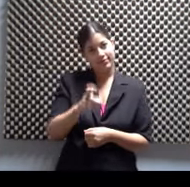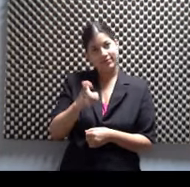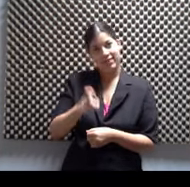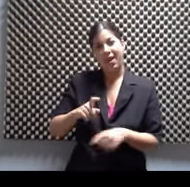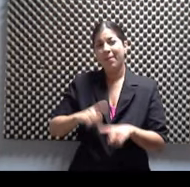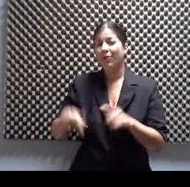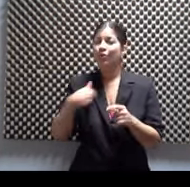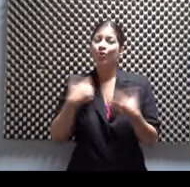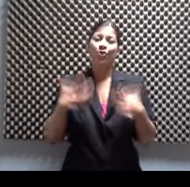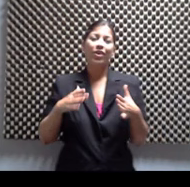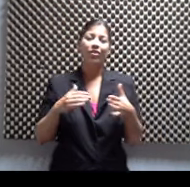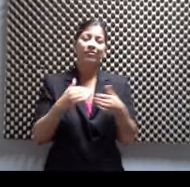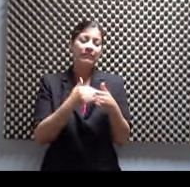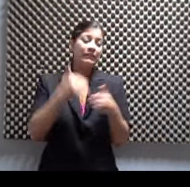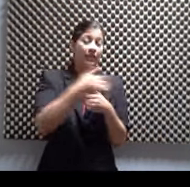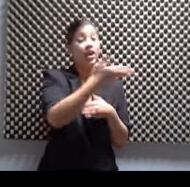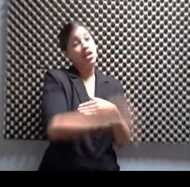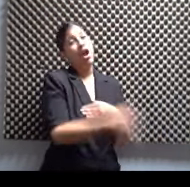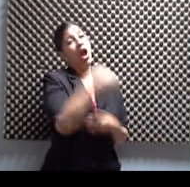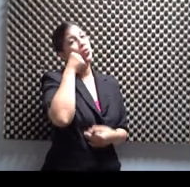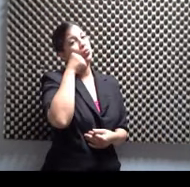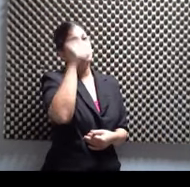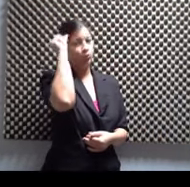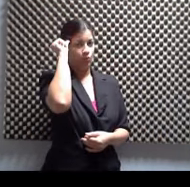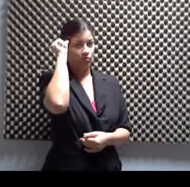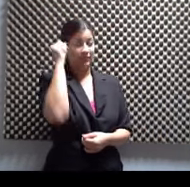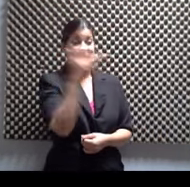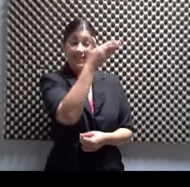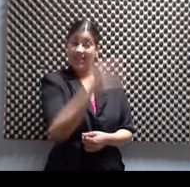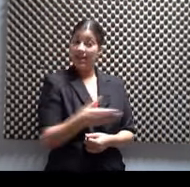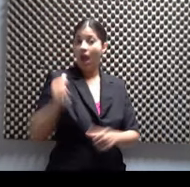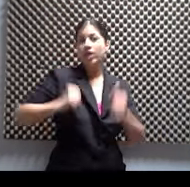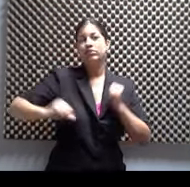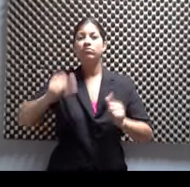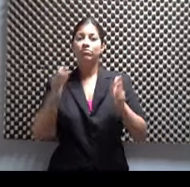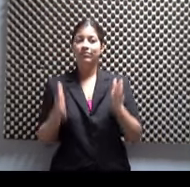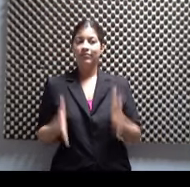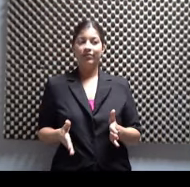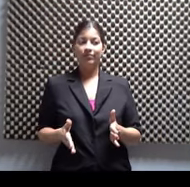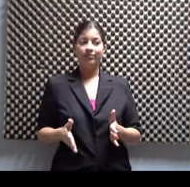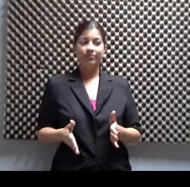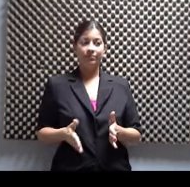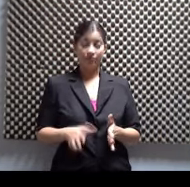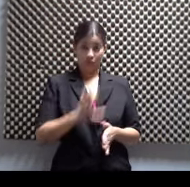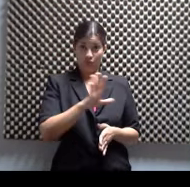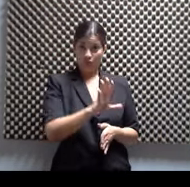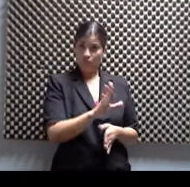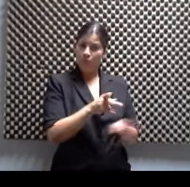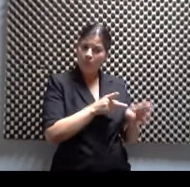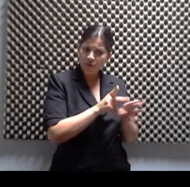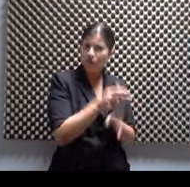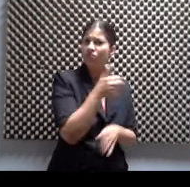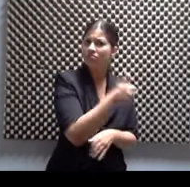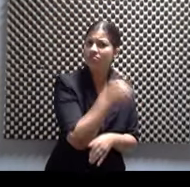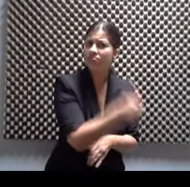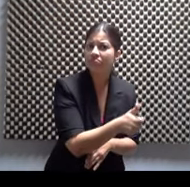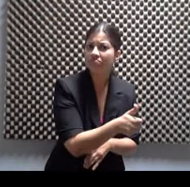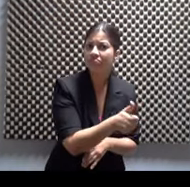cruzar, ella es un adulto, ella es un artista, el artista quiere crear, ha hecho su propia carrera, realmente